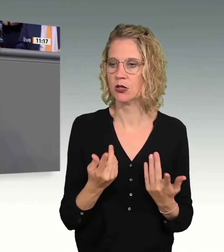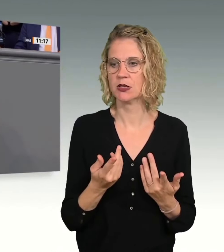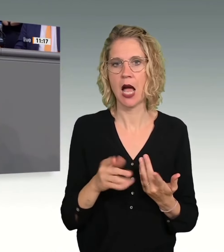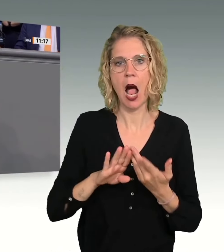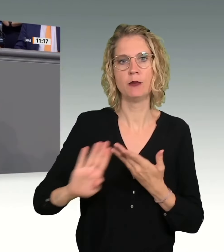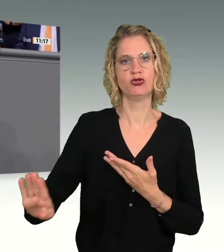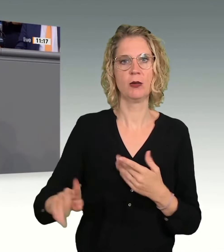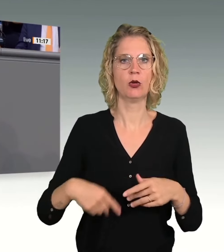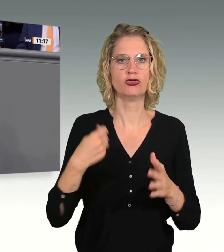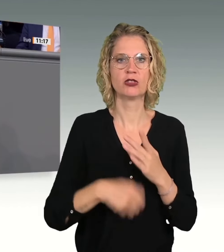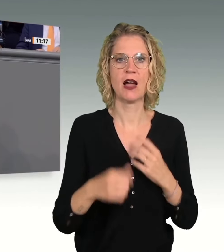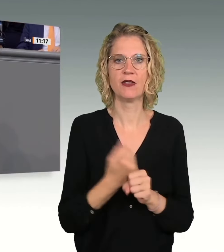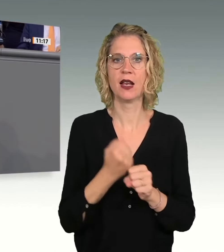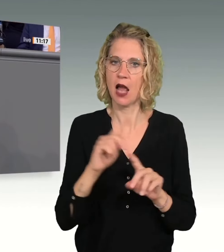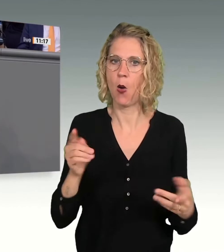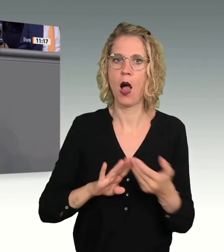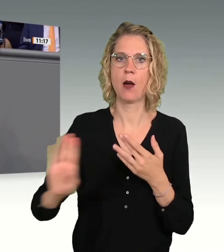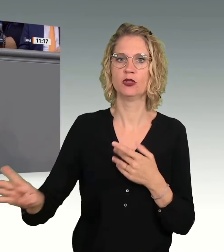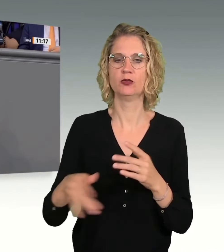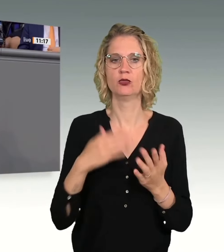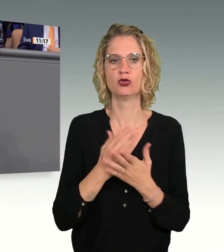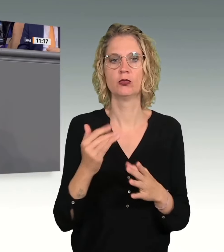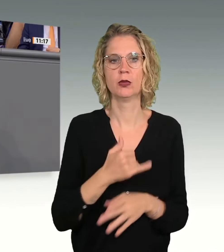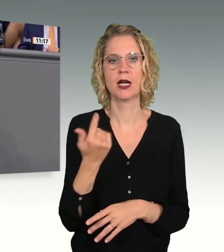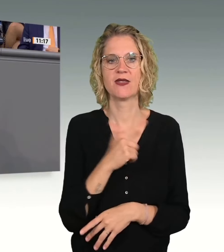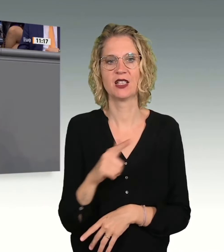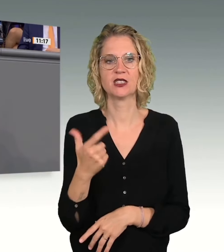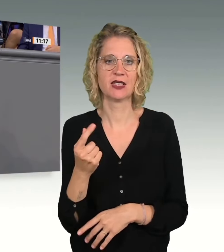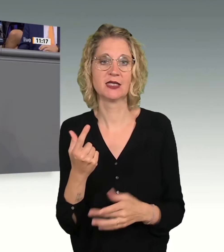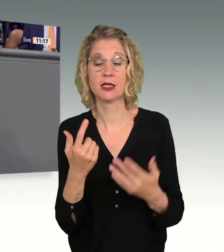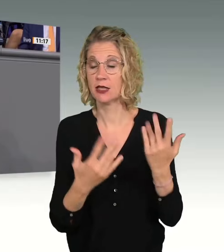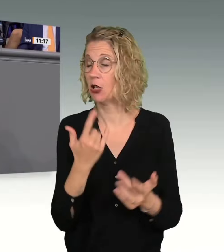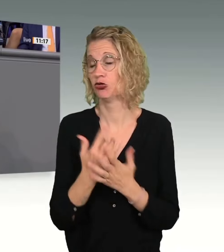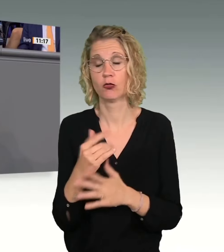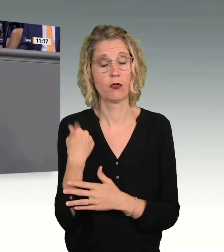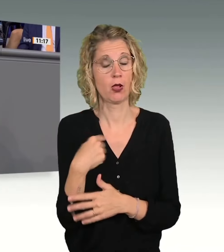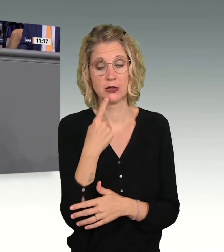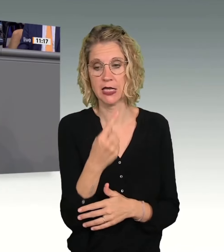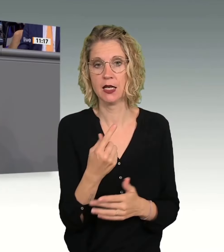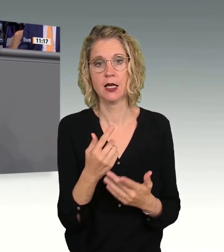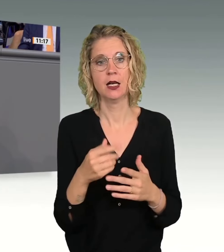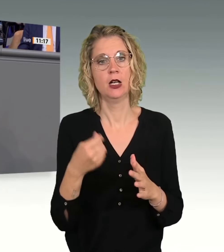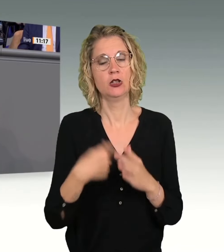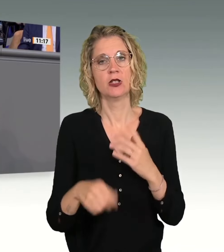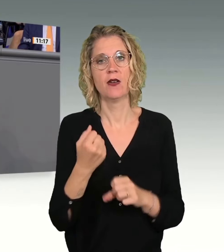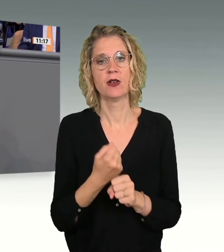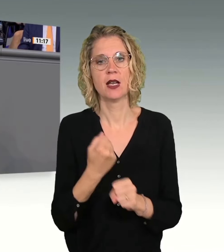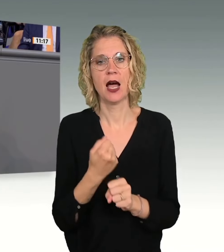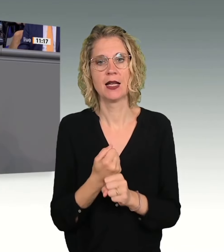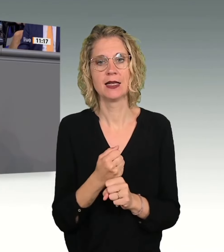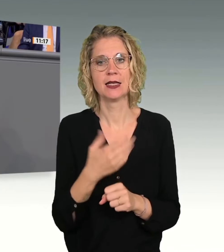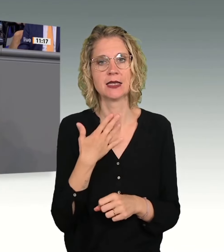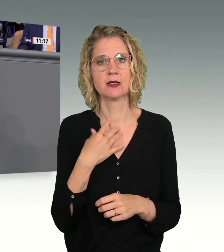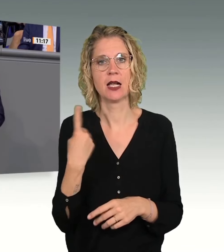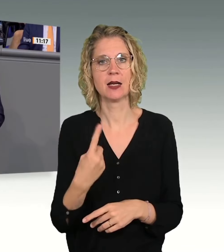hinterher. Allein im Jahr 2020 die Zahlen wurden schon erwähnt – gab es bei Straftaten gegen die sexuelle Selbstbestimmung Opfer meistens